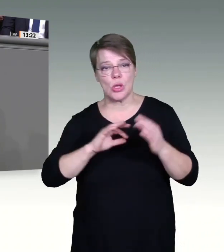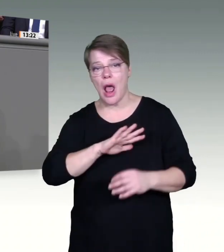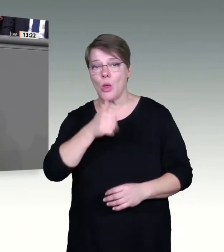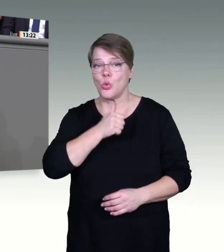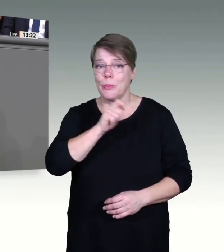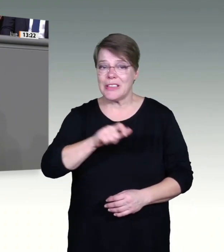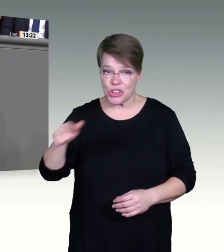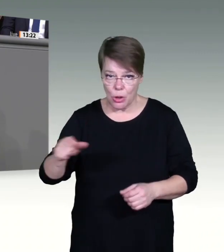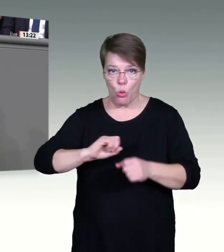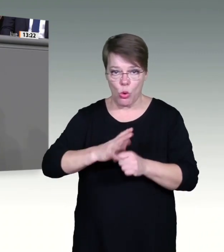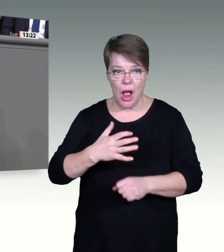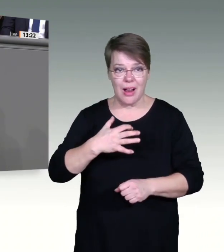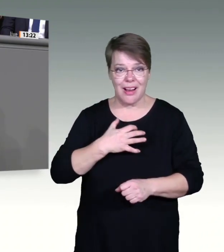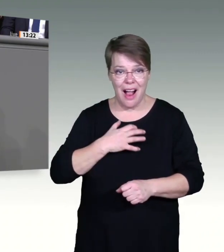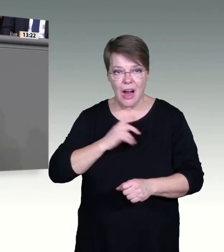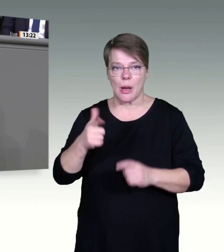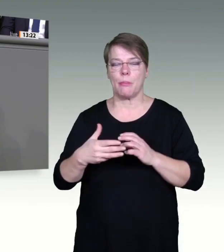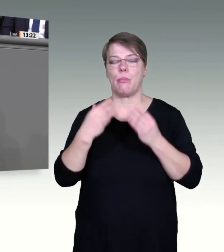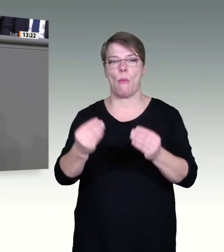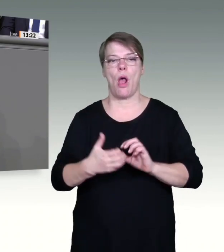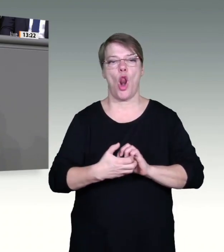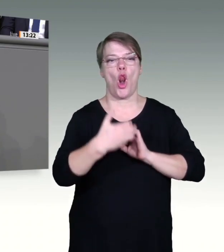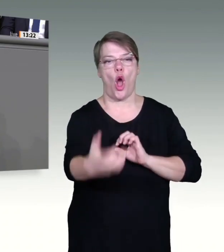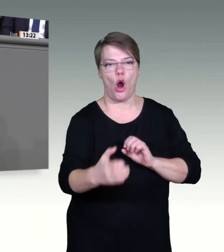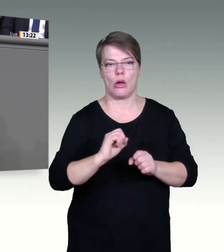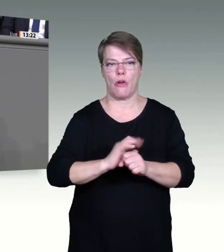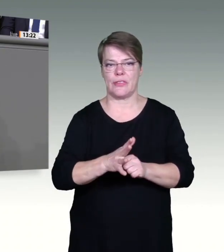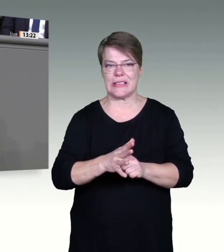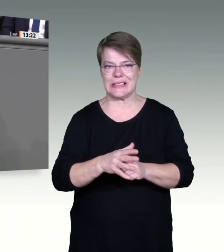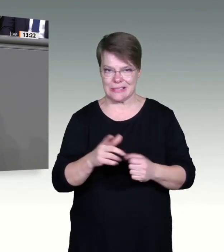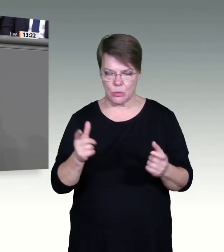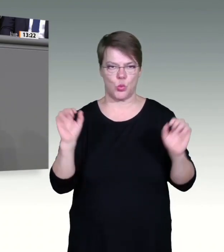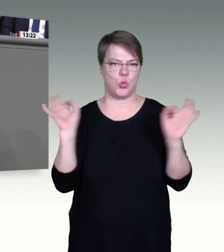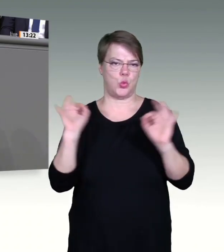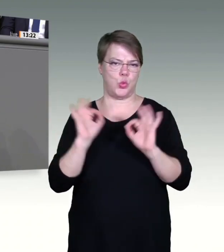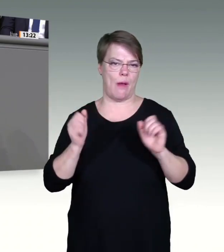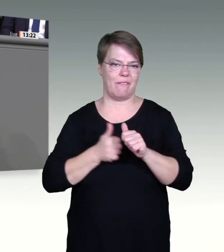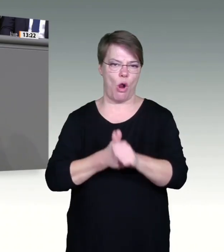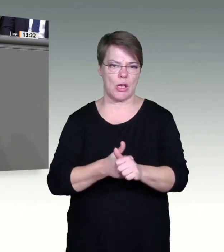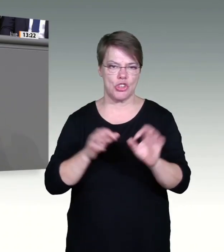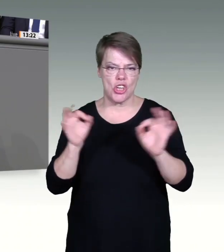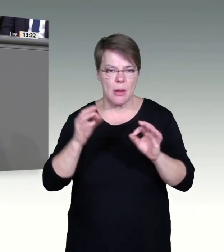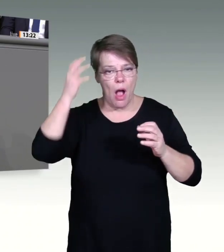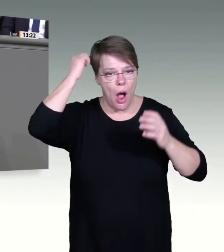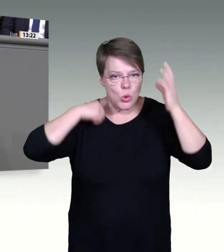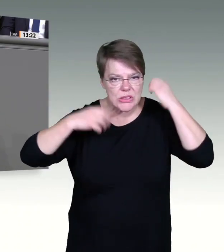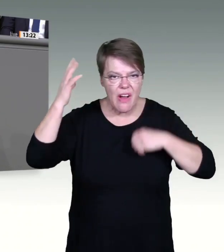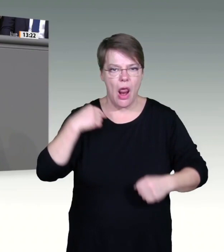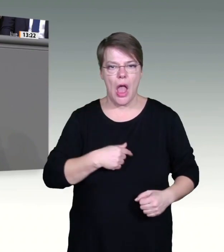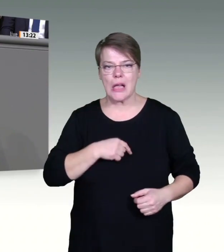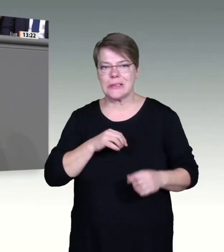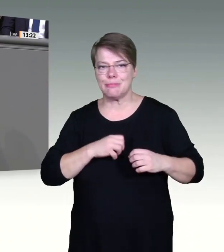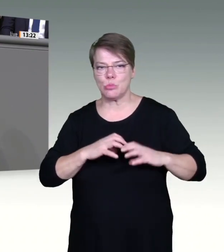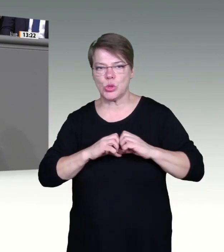Menschen schützen, gegebenenfalls auch vor sich selbst. Für mich als Sozialpolitiker steht der